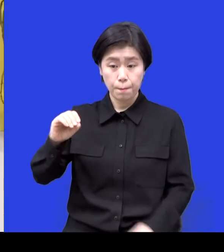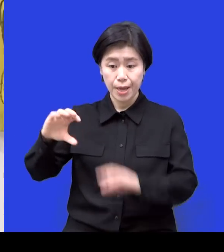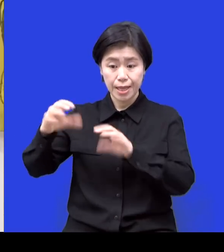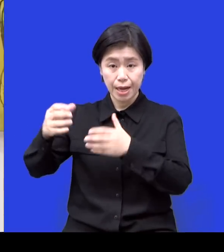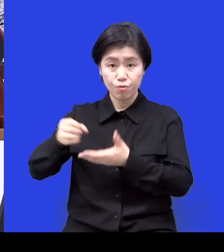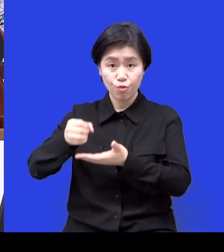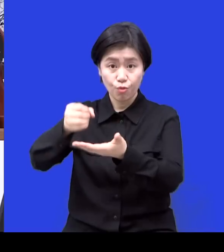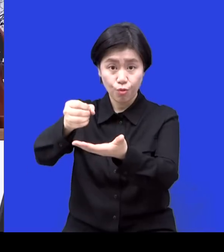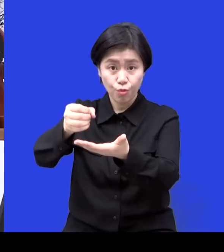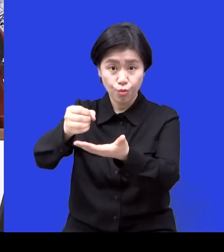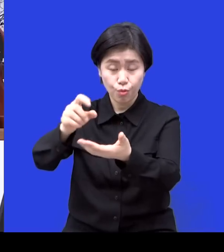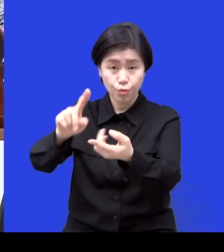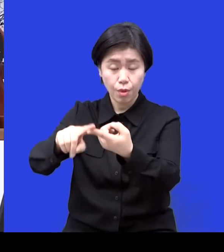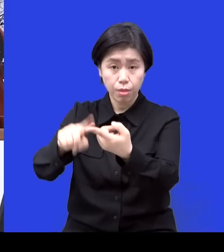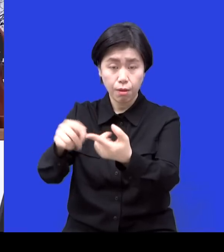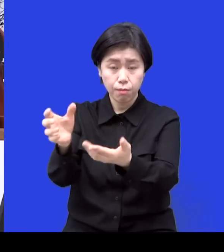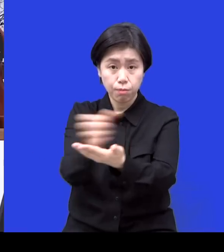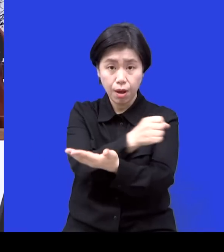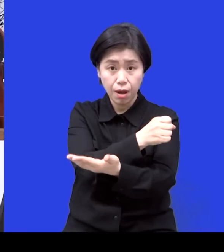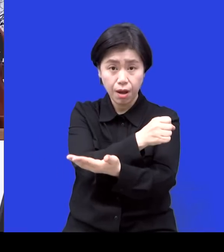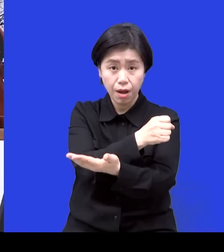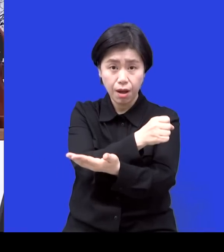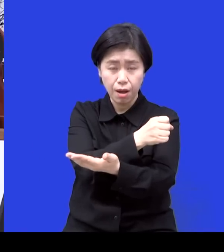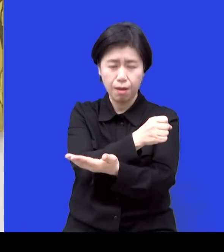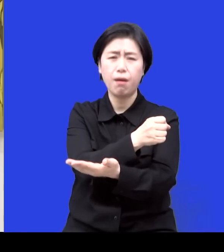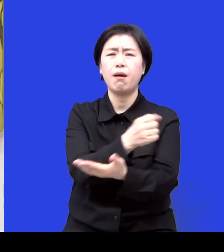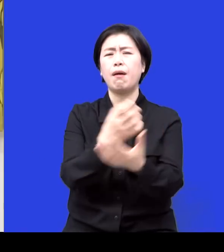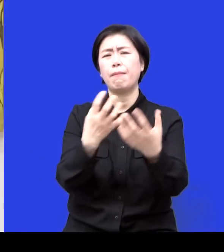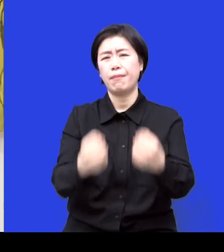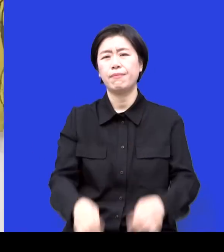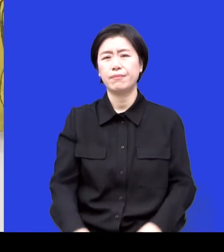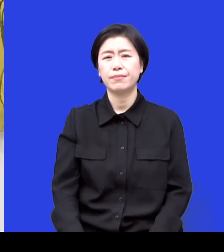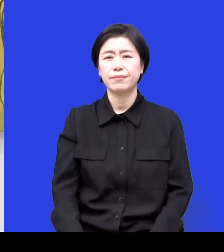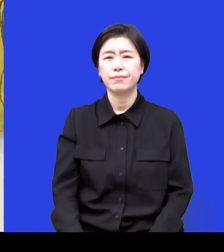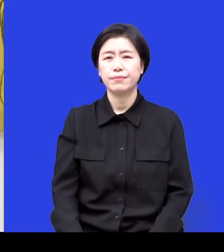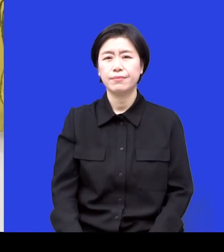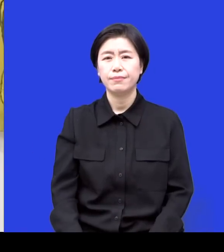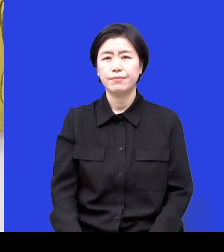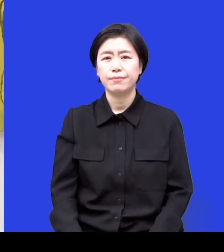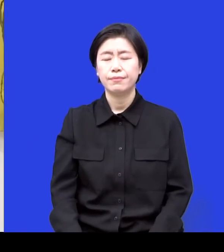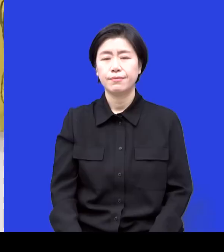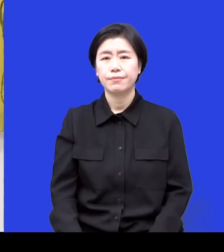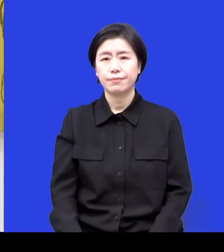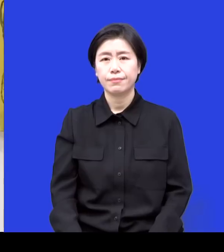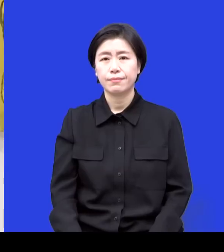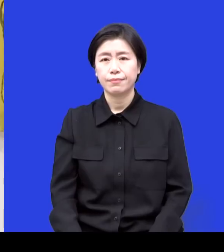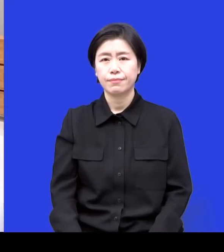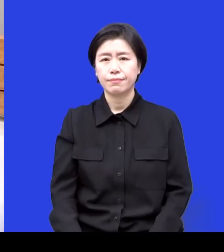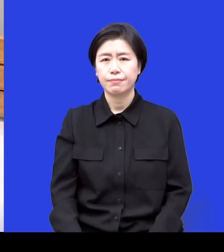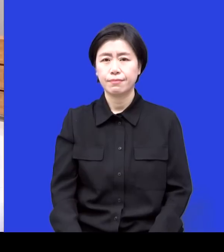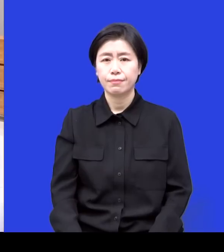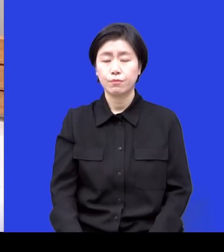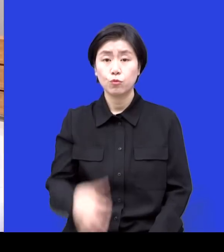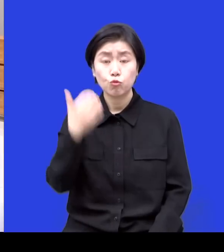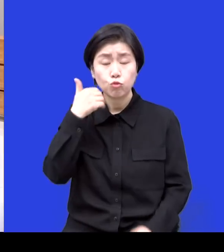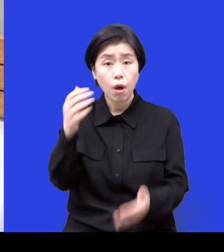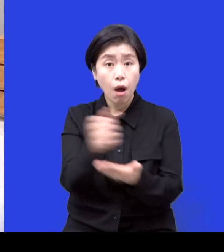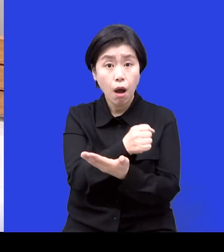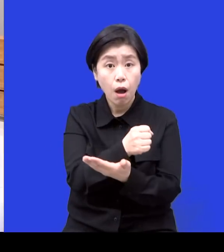가져간다든지 뉴스에서 본 것 같아요. 굉장히 여러 가지 방법을 누가 가져가요? 사회복지사가? 누가?